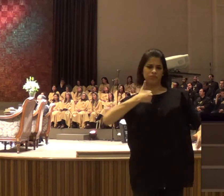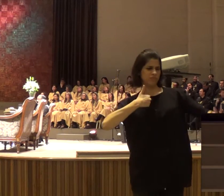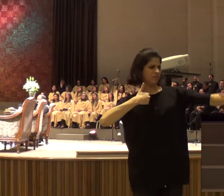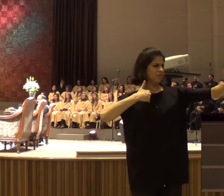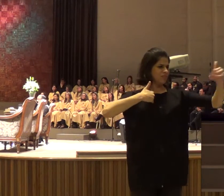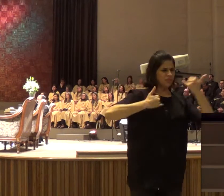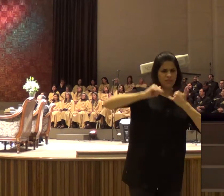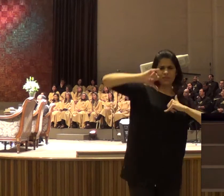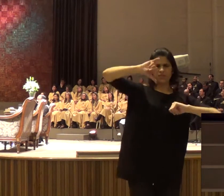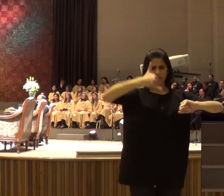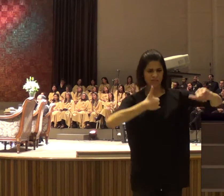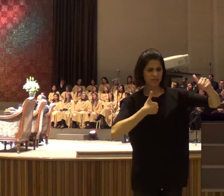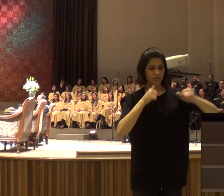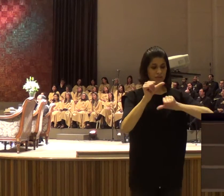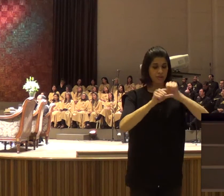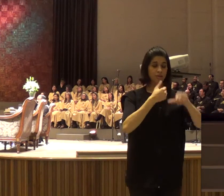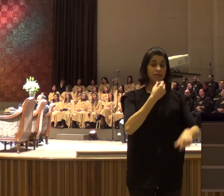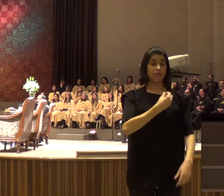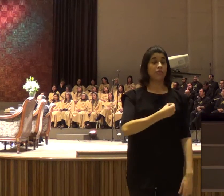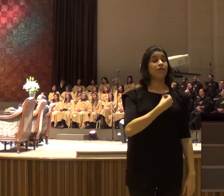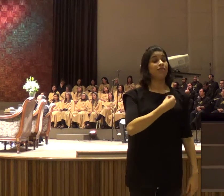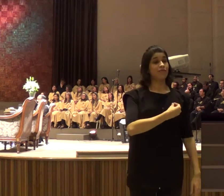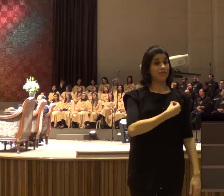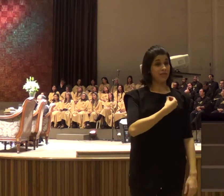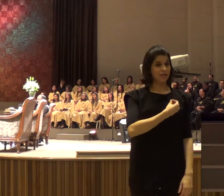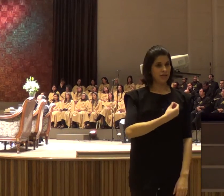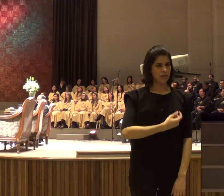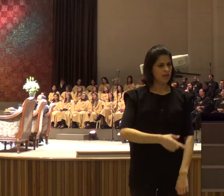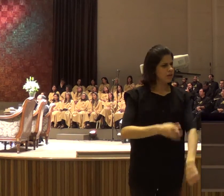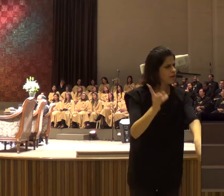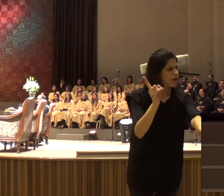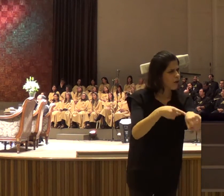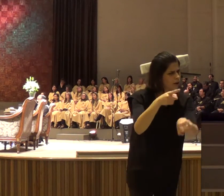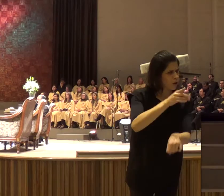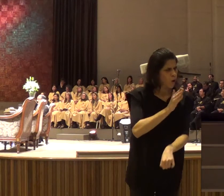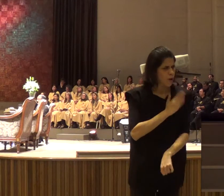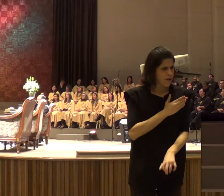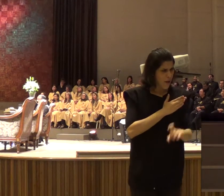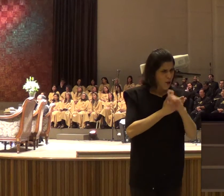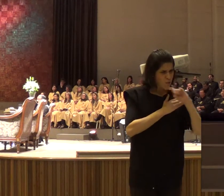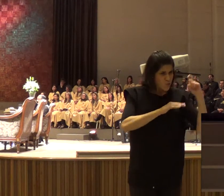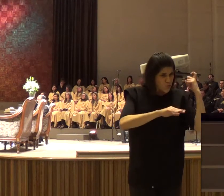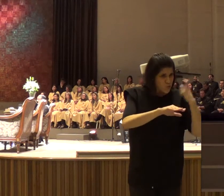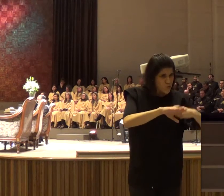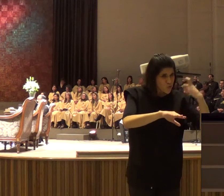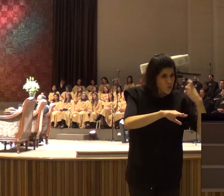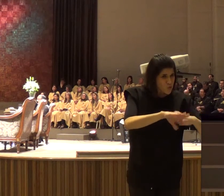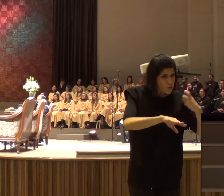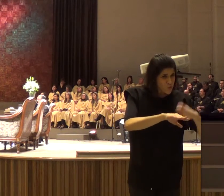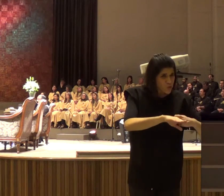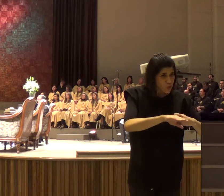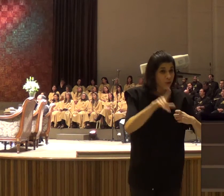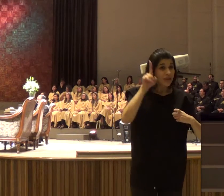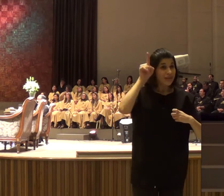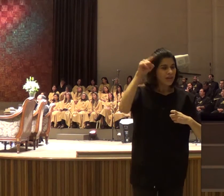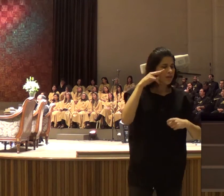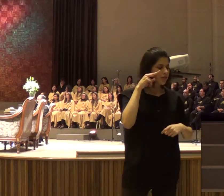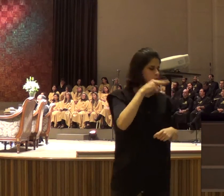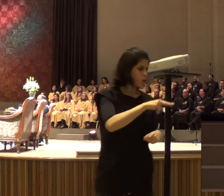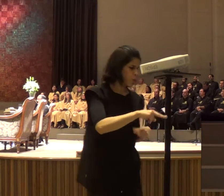nosso coração, mas quando a gente está duro, Deus tem que fazer, amolecer o coração, e